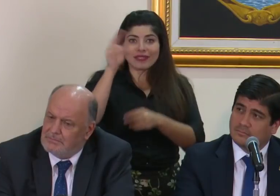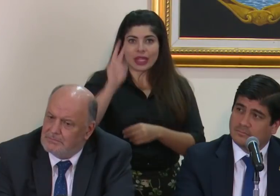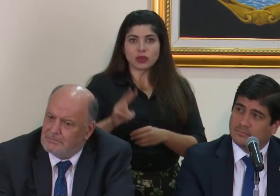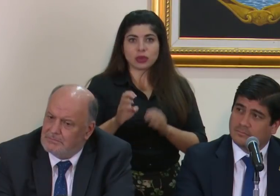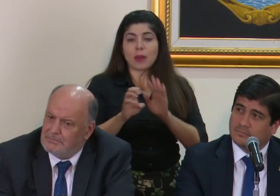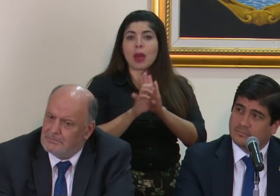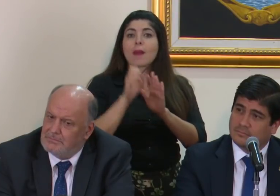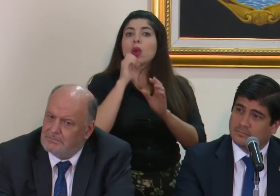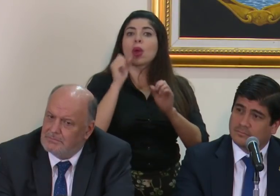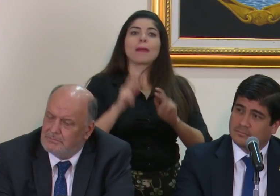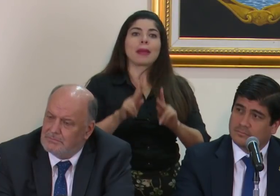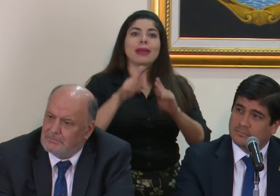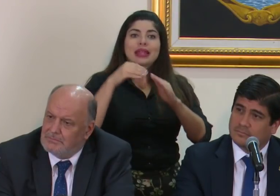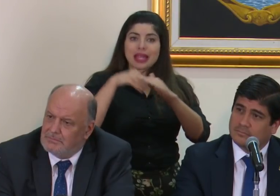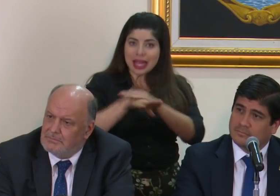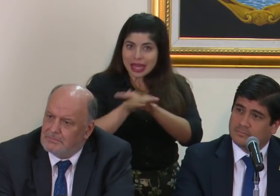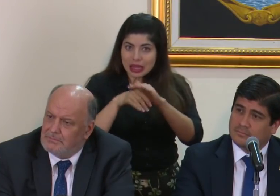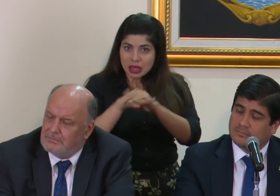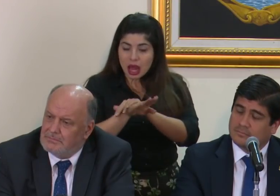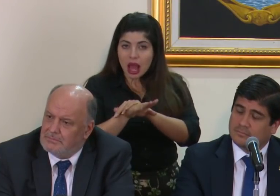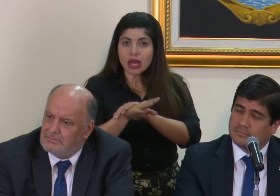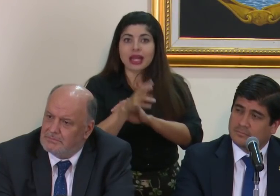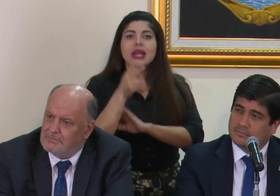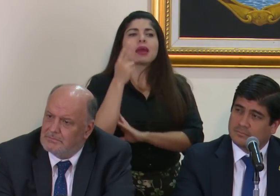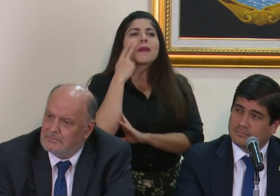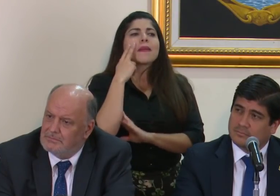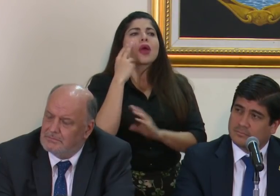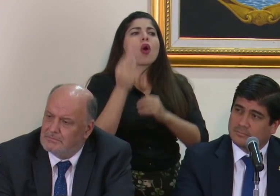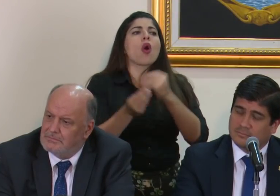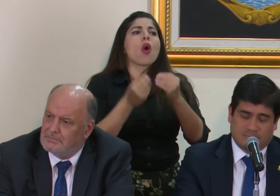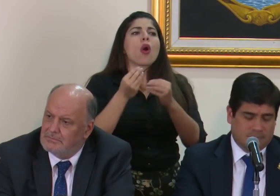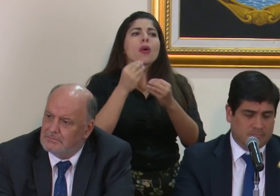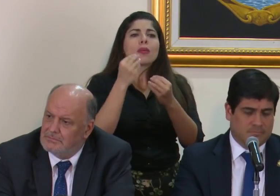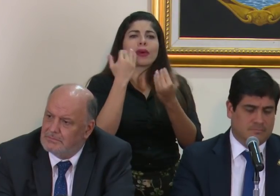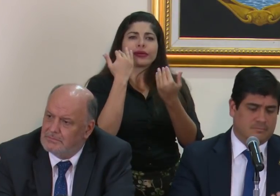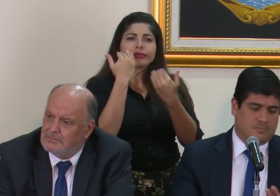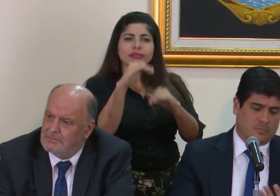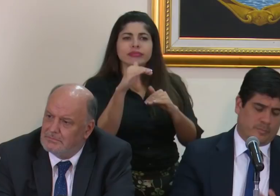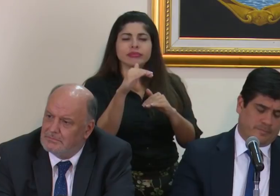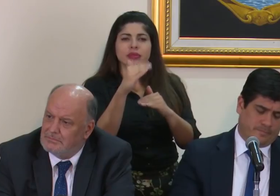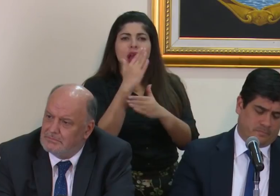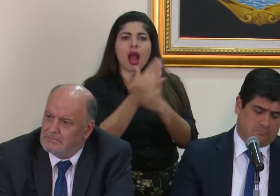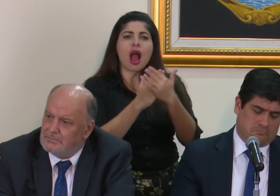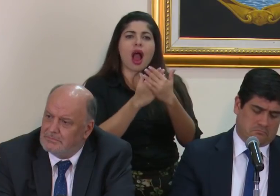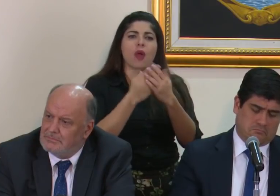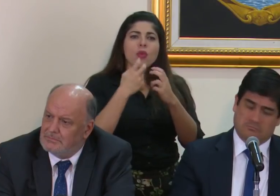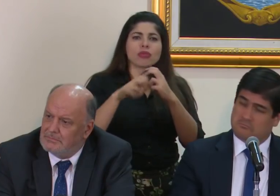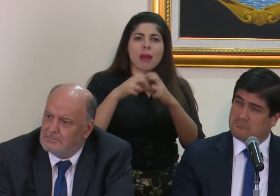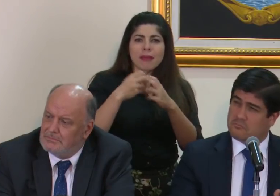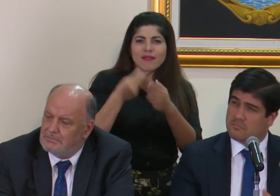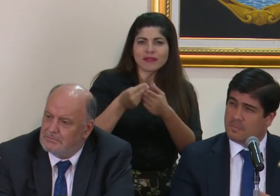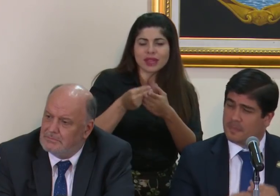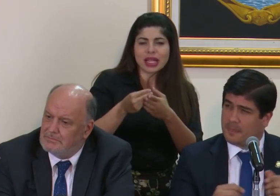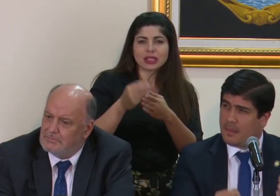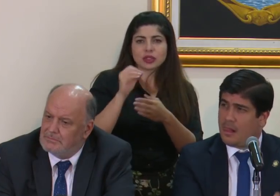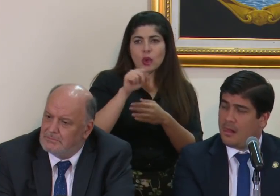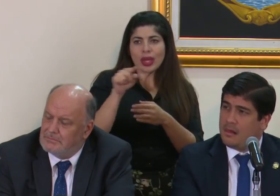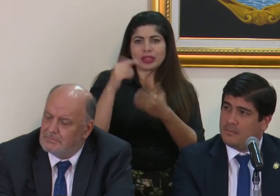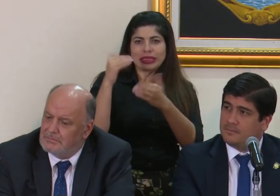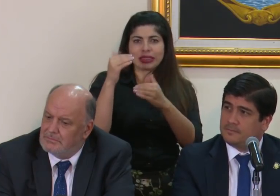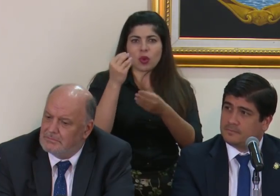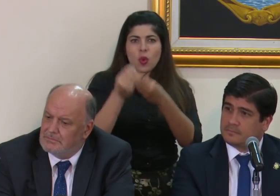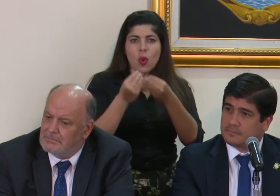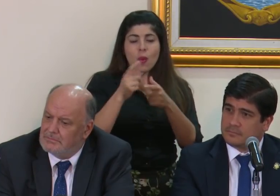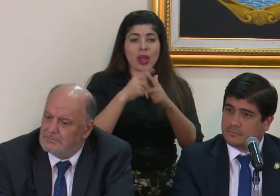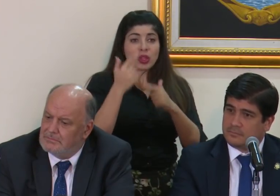permitirles el ingreso y ver cómo limitar, digamos, alguna transacción financiera o las cuentas bancarias de ellos. Yo no sé